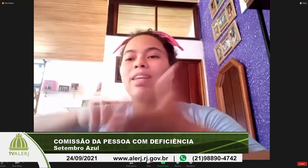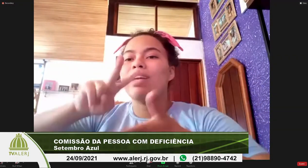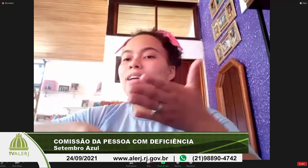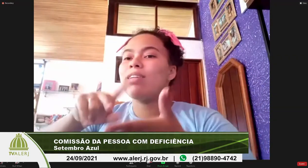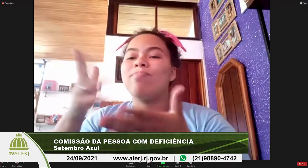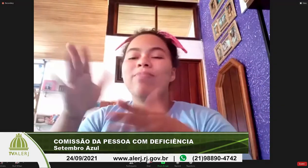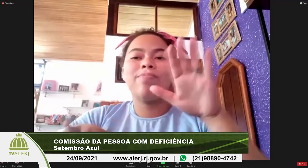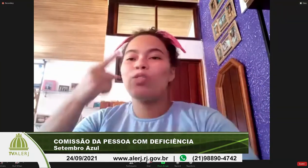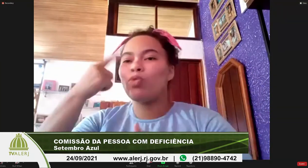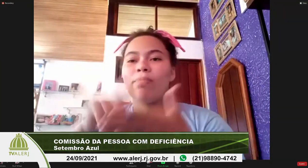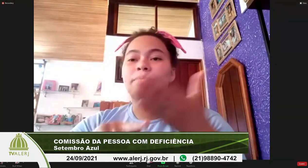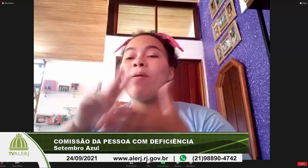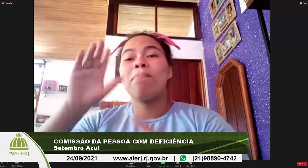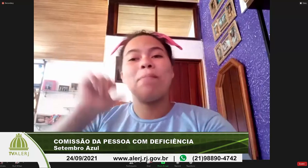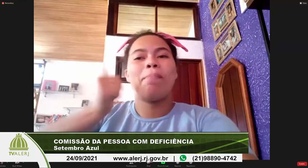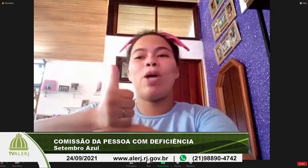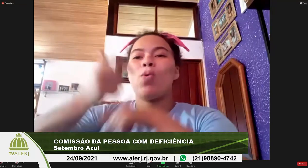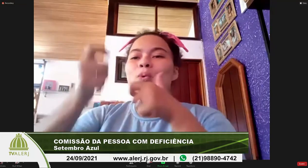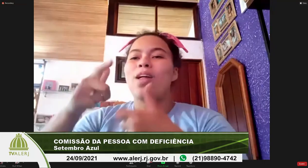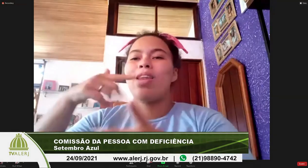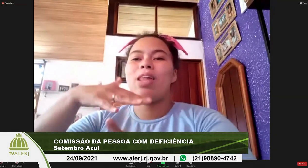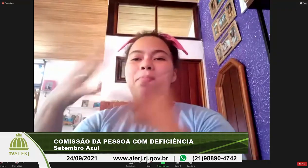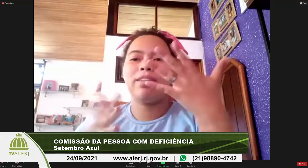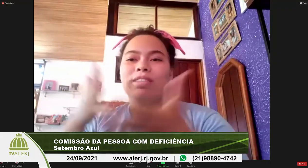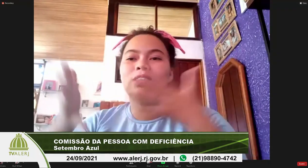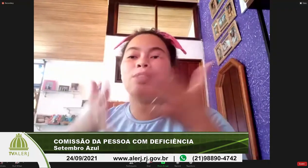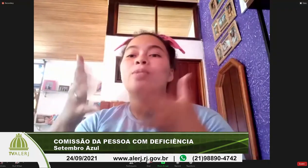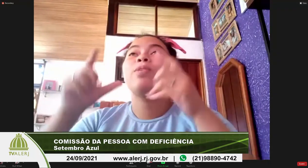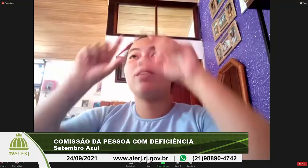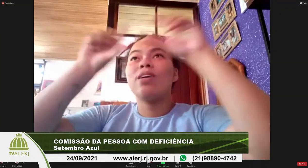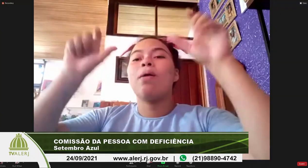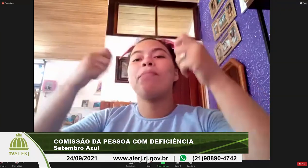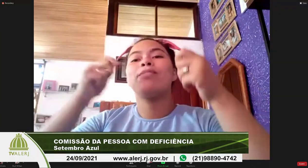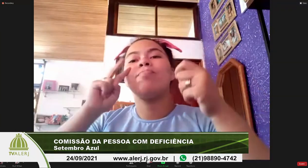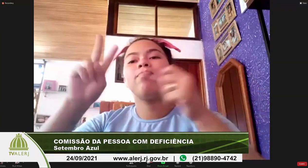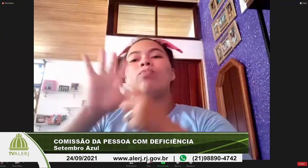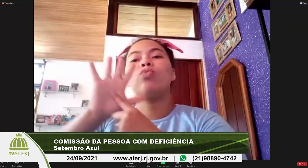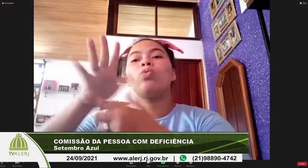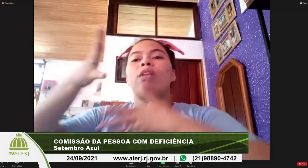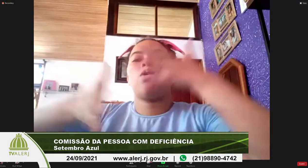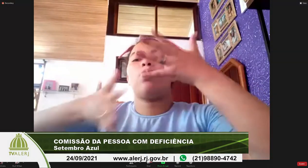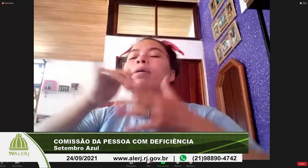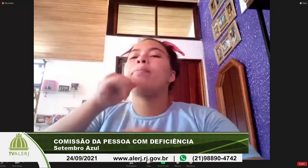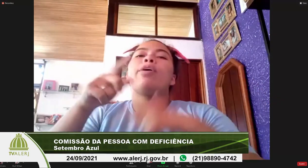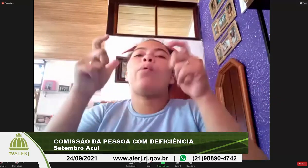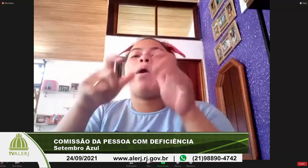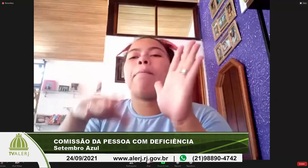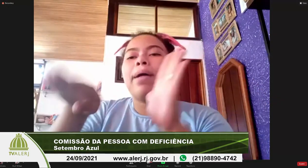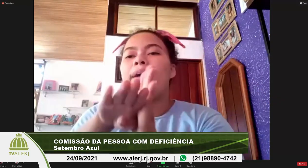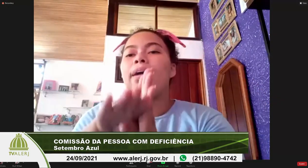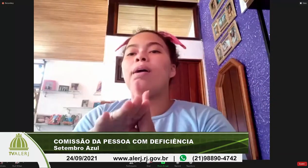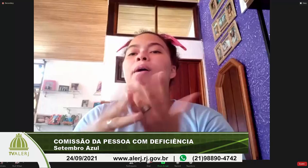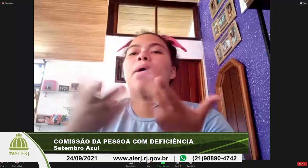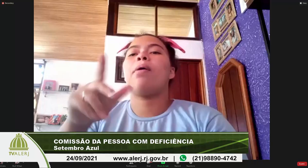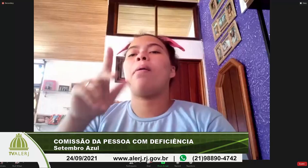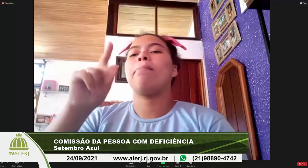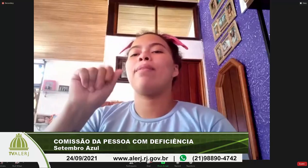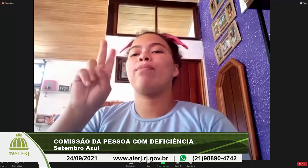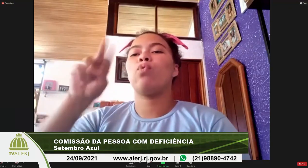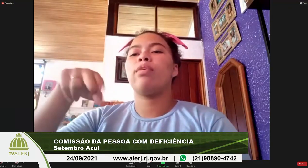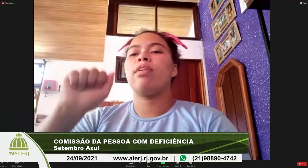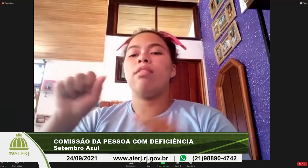para facilitar as paradas e temos uma central de Libras um local